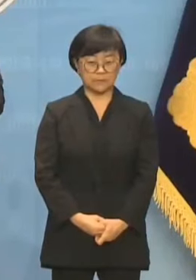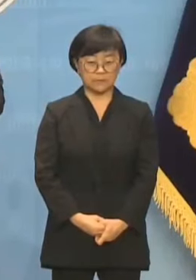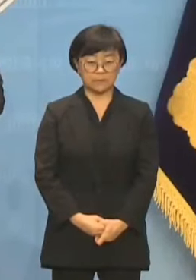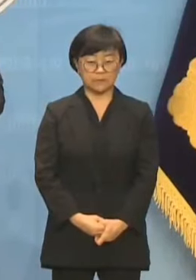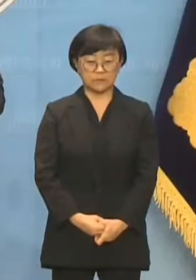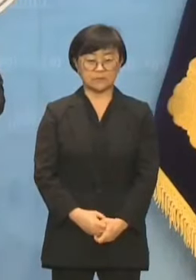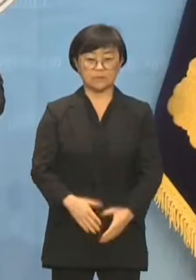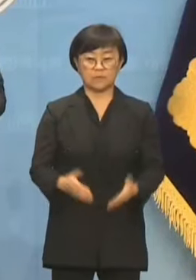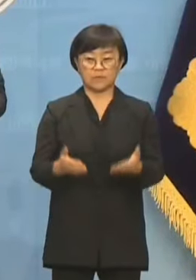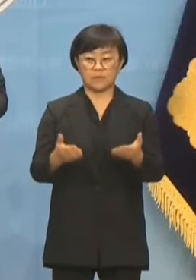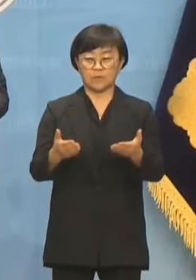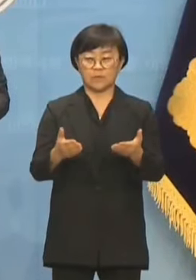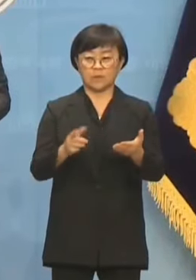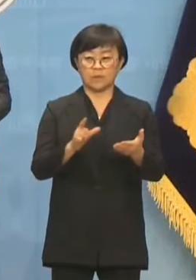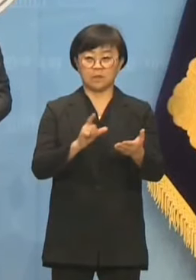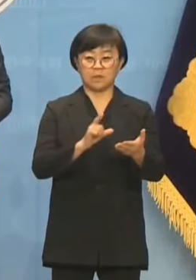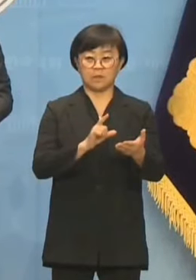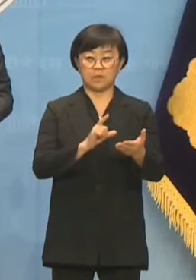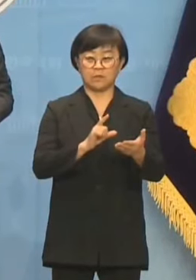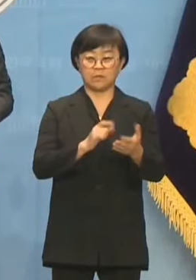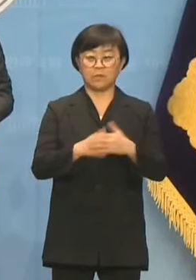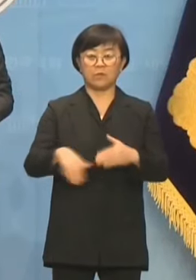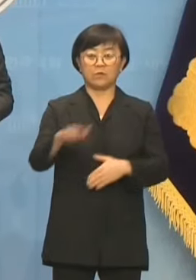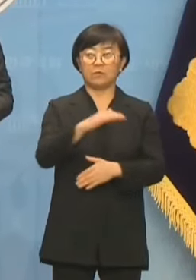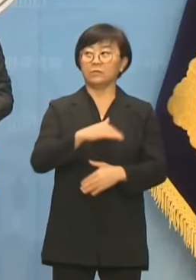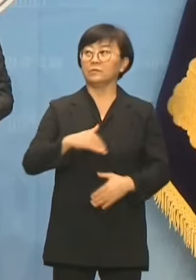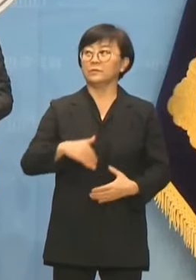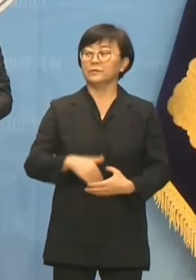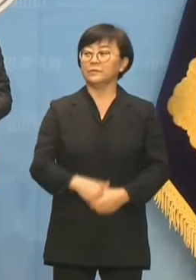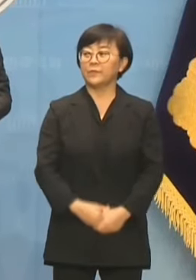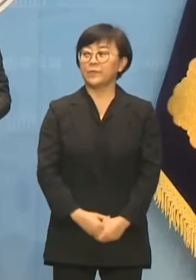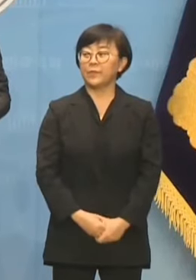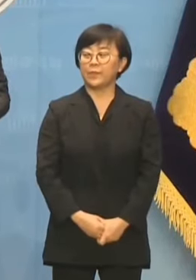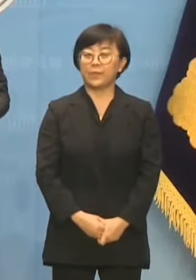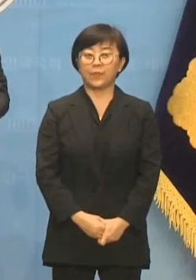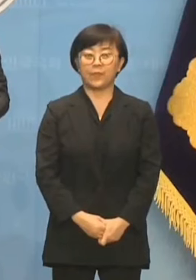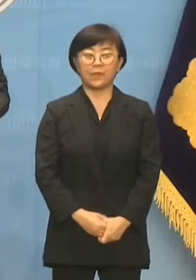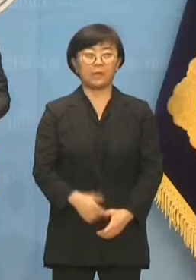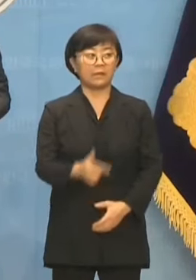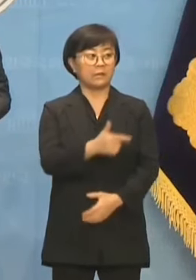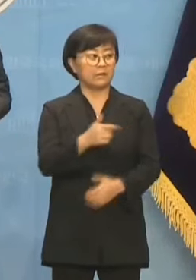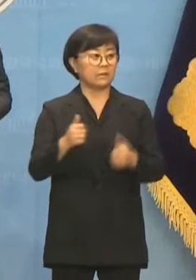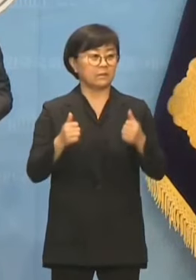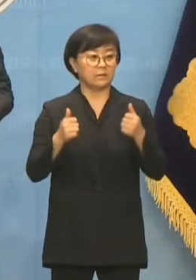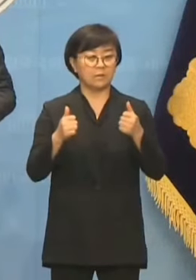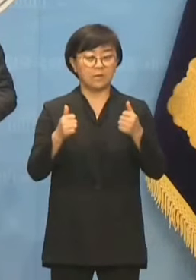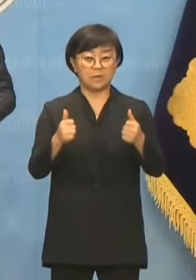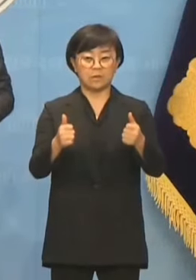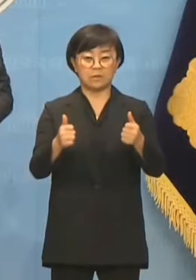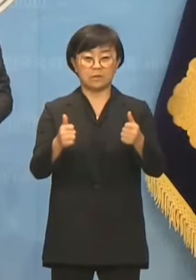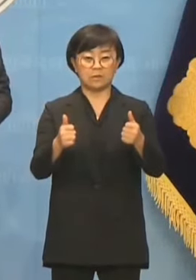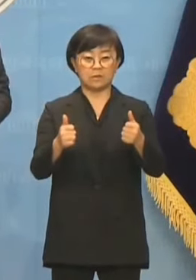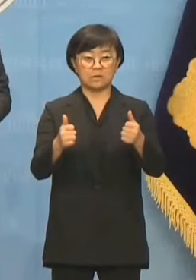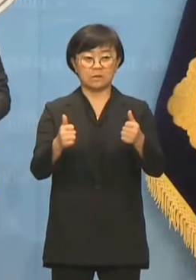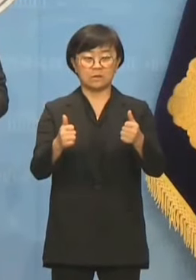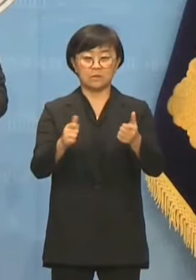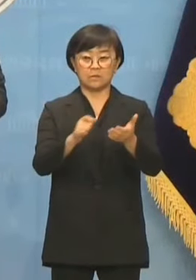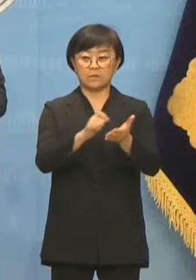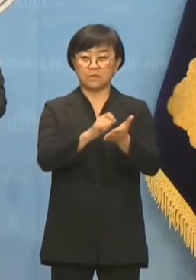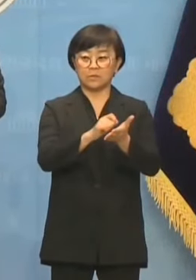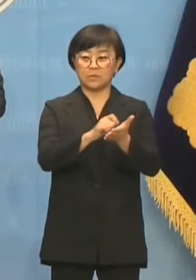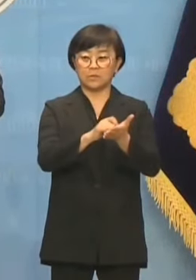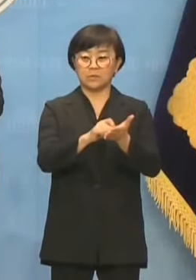인효한입니다. 감사합니다. 우리 굉장히 열심히 취재하고 있다는 것을